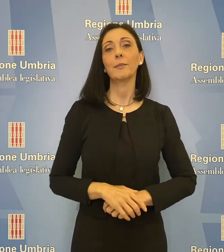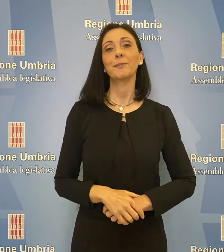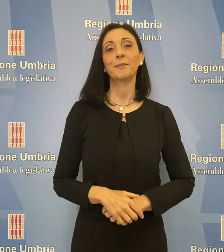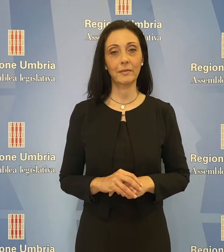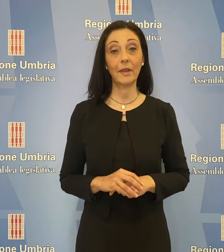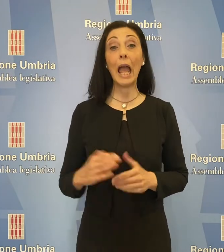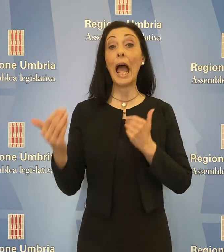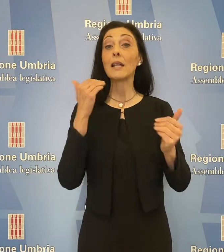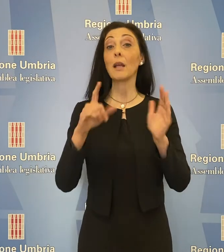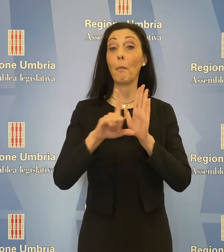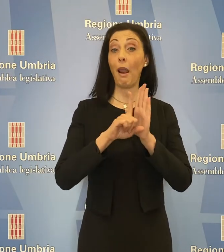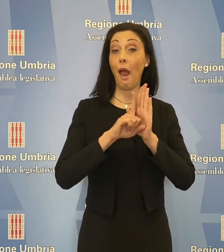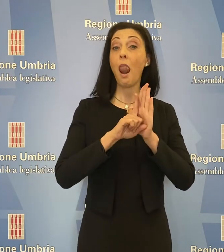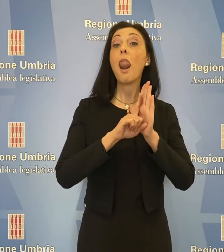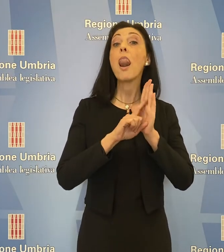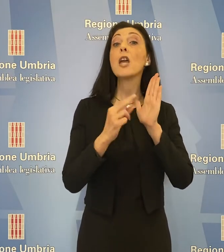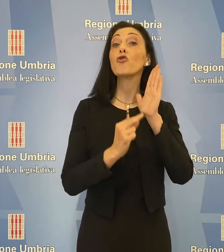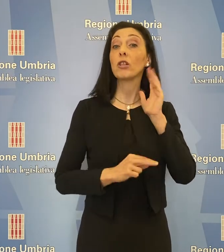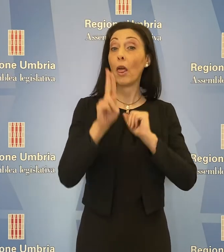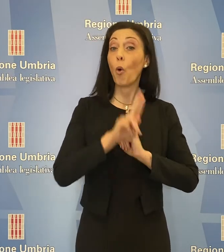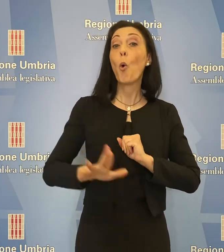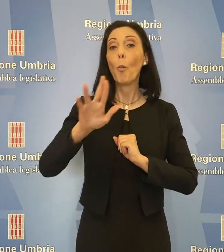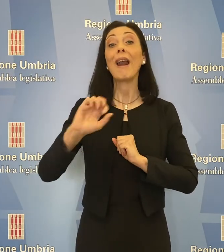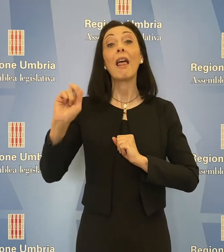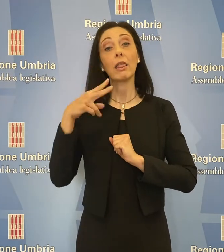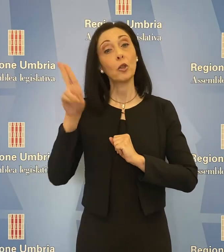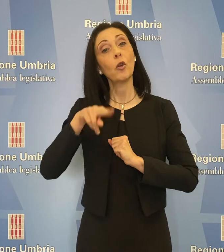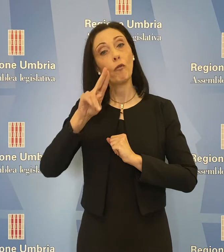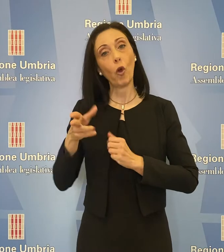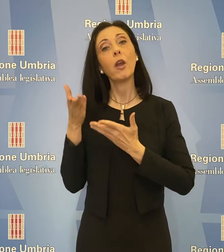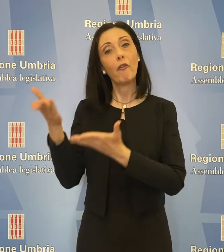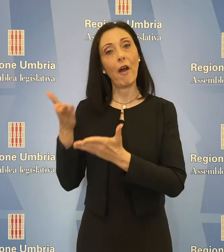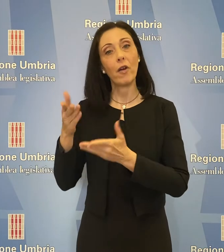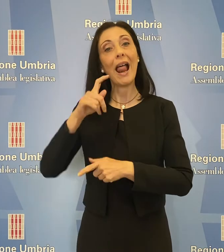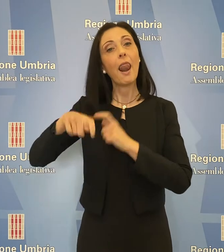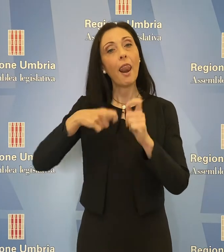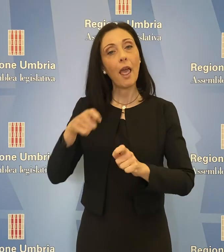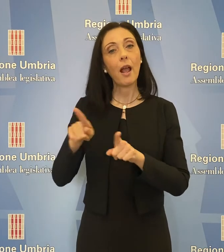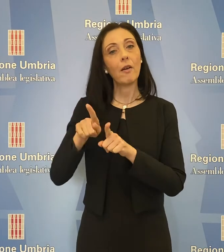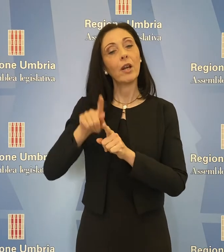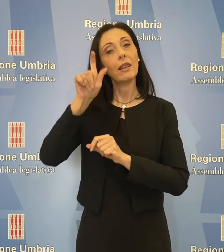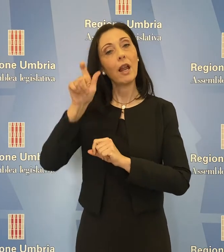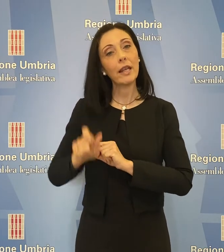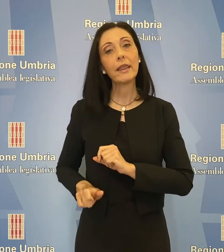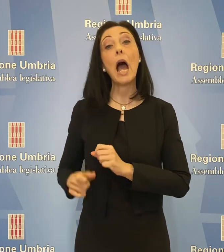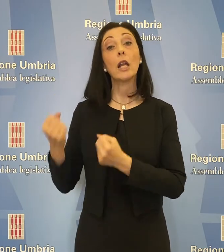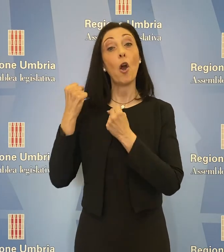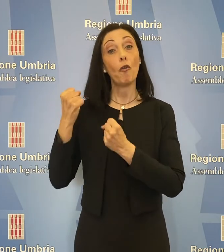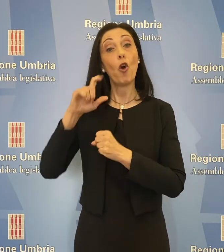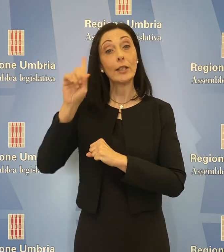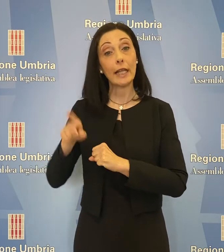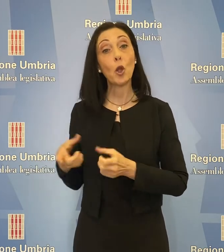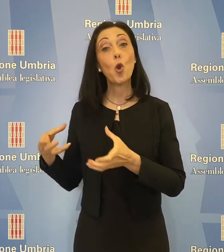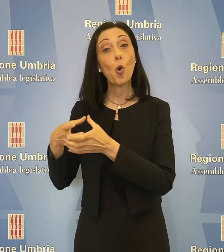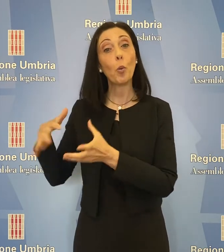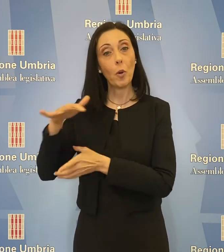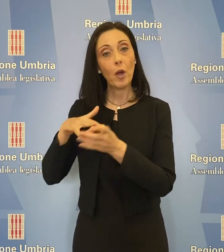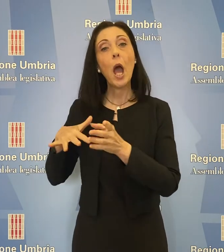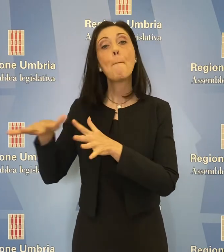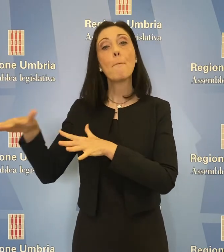L'Assemblea legislativa dell'Umbria, con 13 voti favorevoli di Lega, Fratelli d'Italia, Forza Italia, Gruppo Misto, Movimento